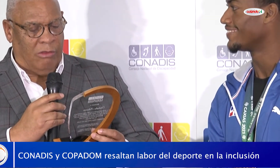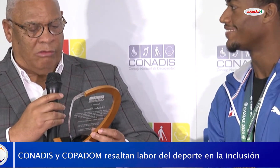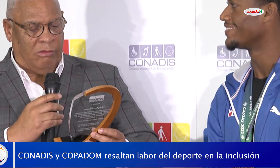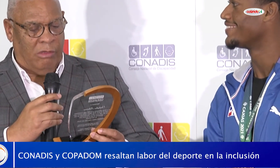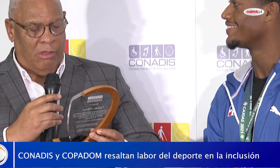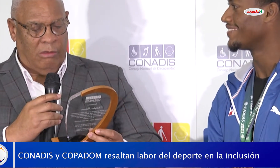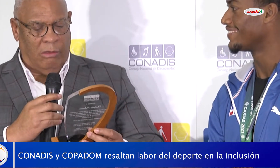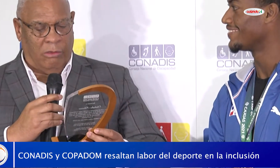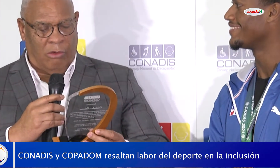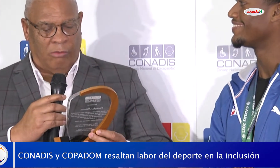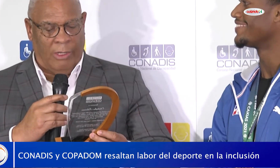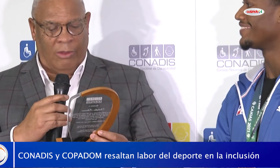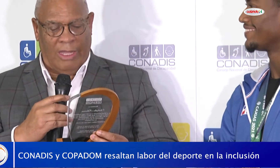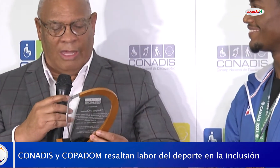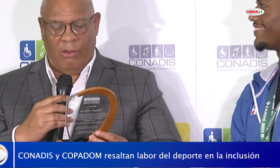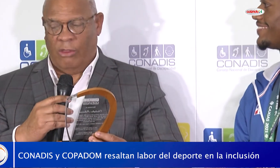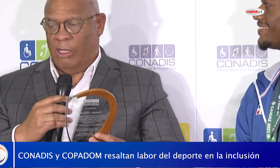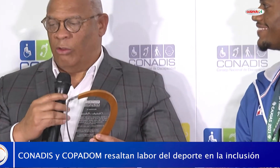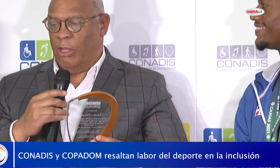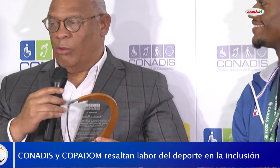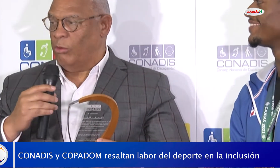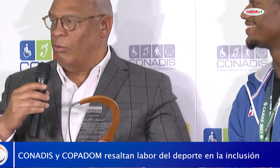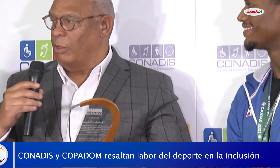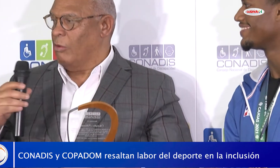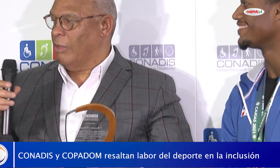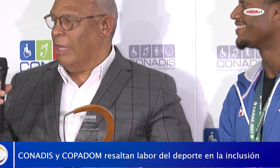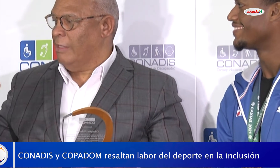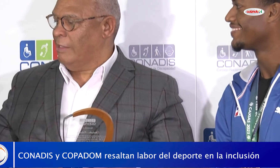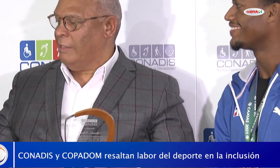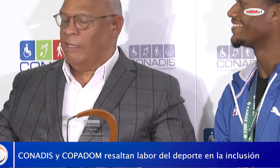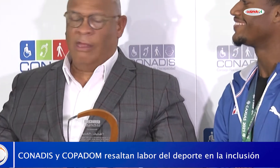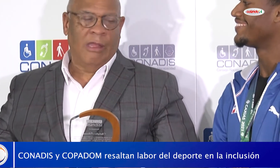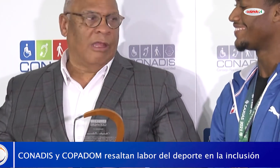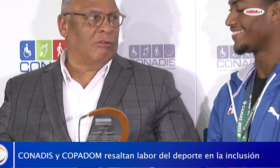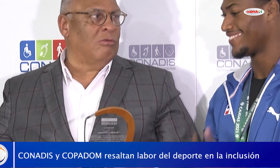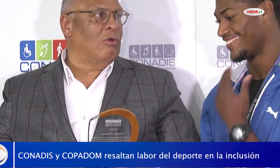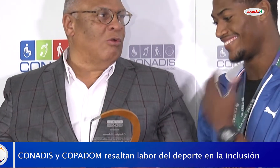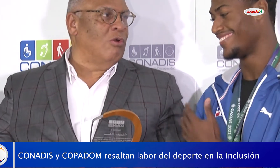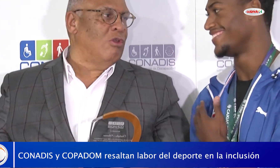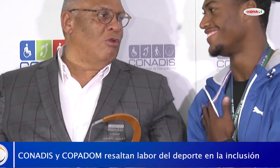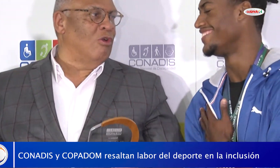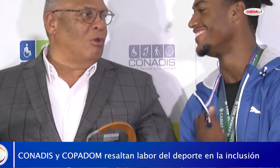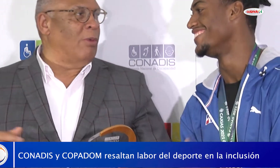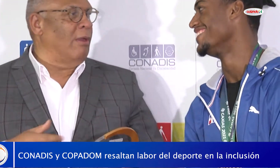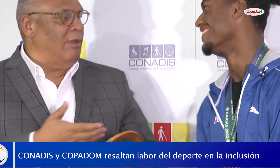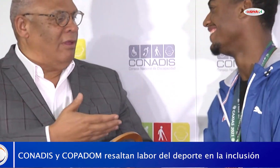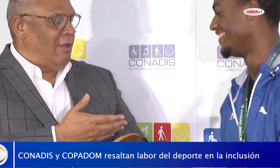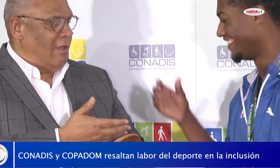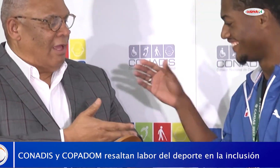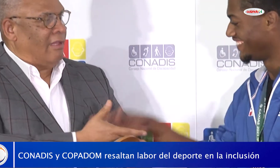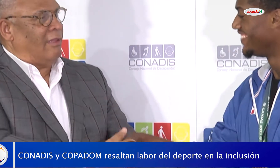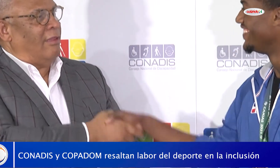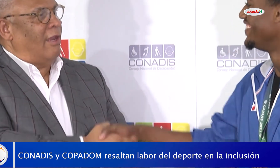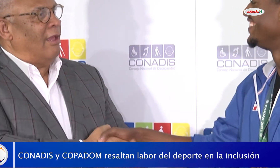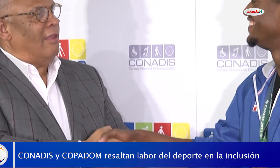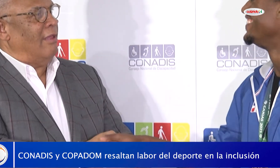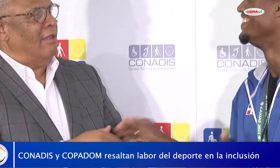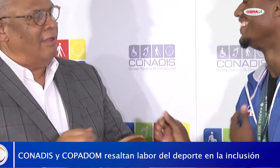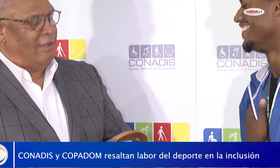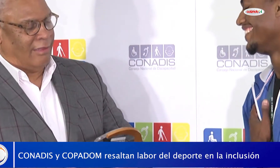gracias a Dios, el trabajo que estamos haciendo desde el Comité Paralímpico nos está permitiendo